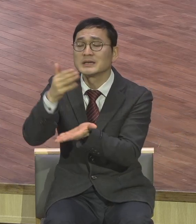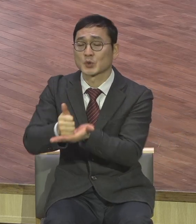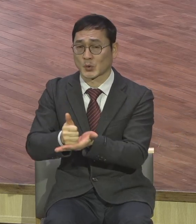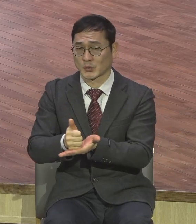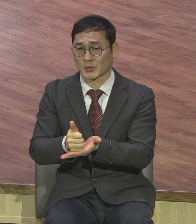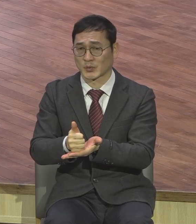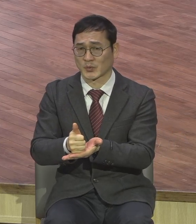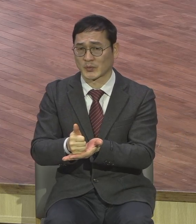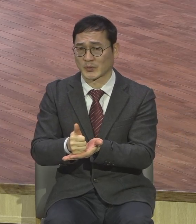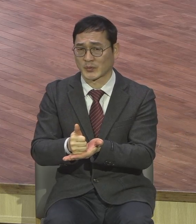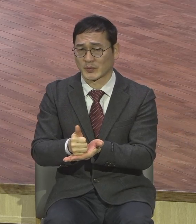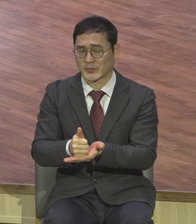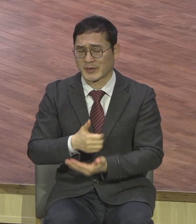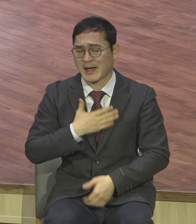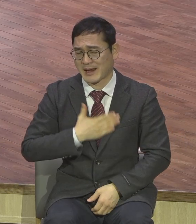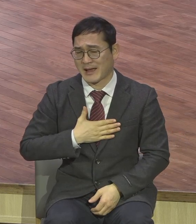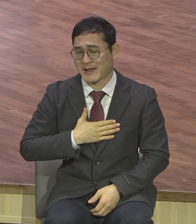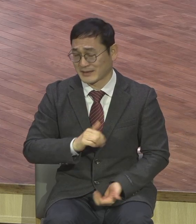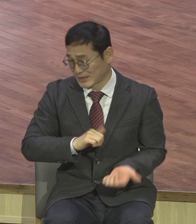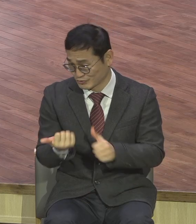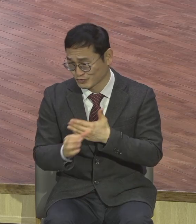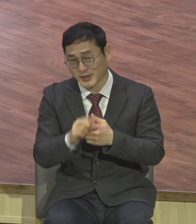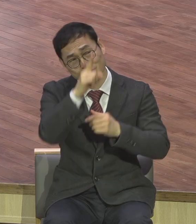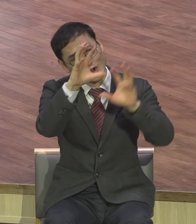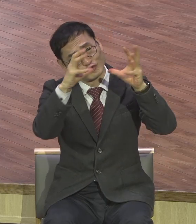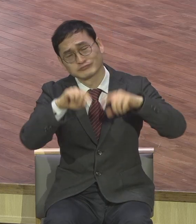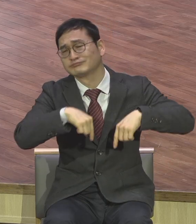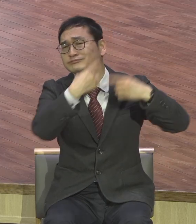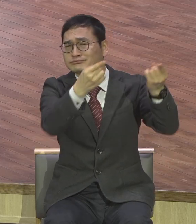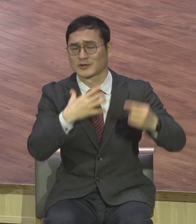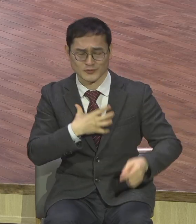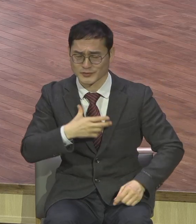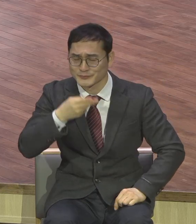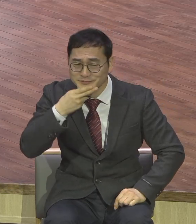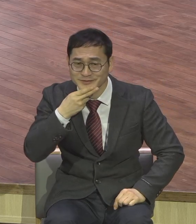죽으면 천국인데 우리가 무슨 걱정할 게 뭐가 있어요 아무 걱정도 없어요